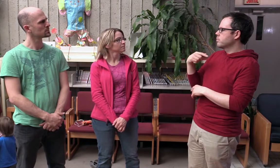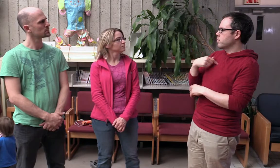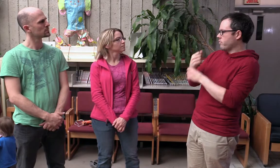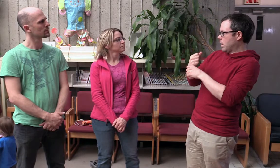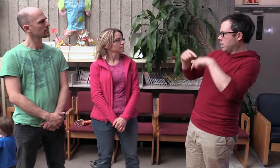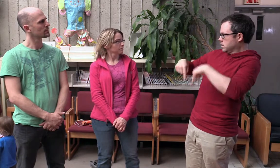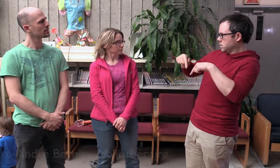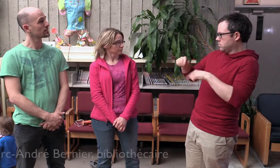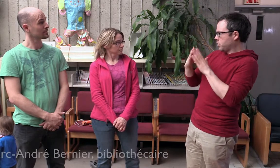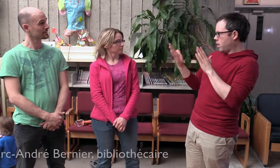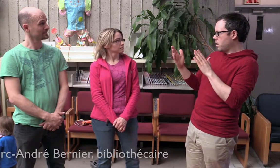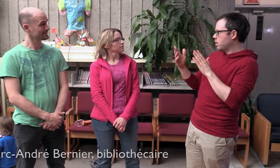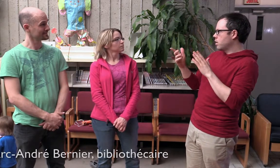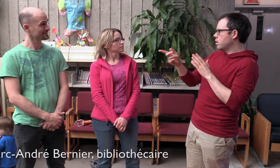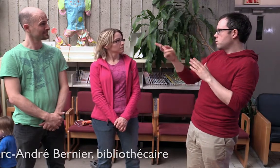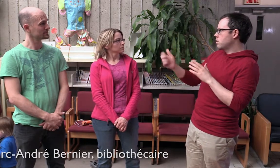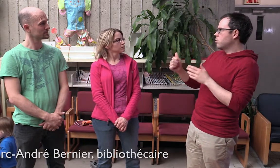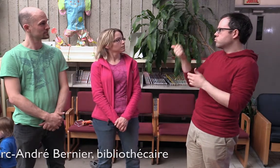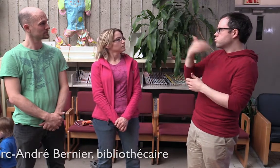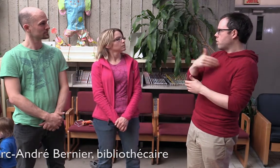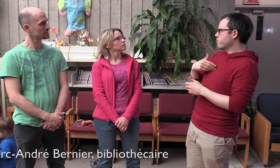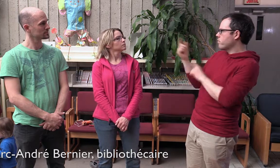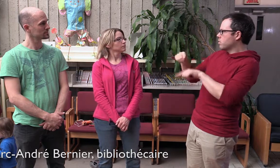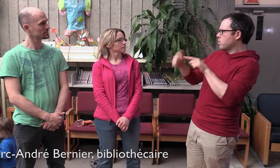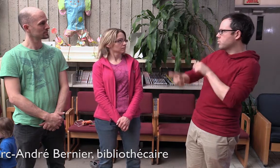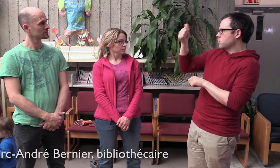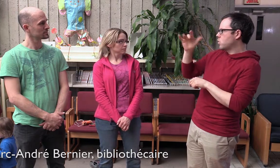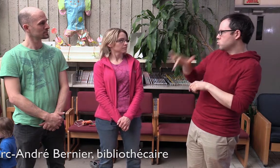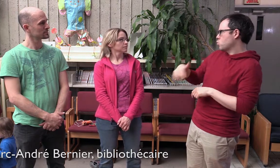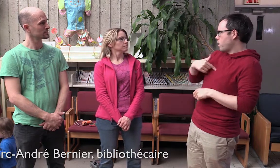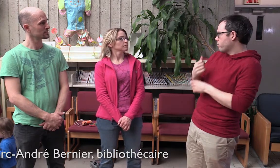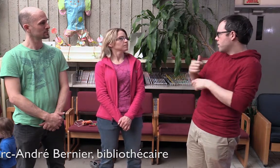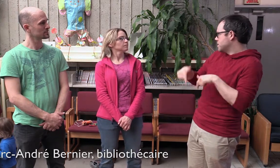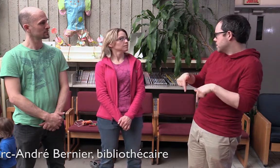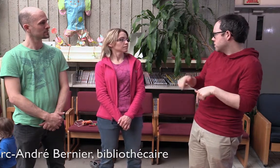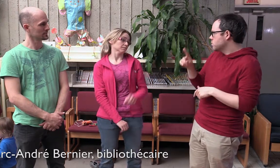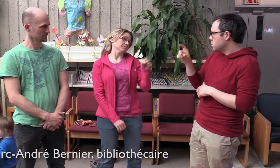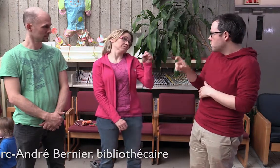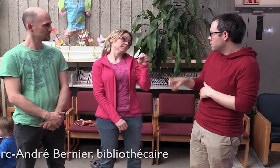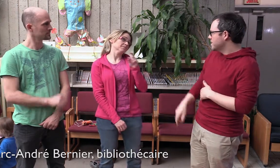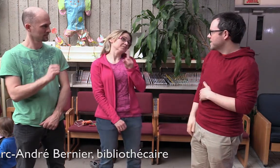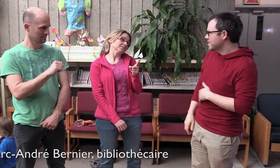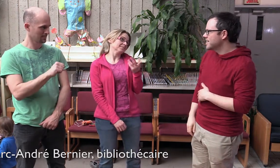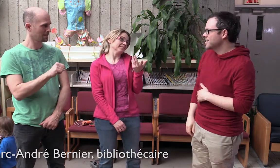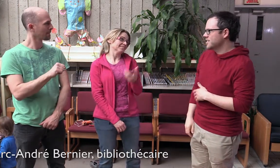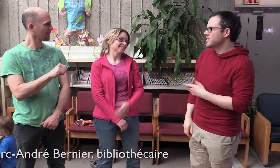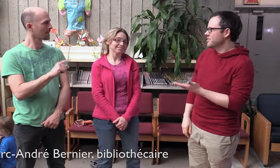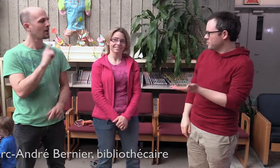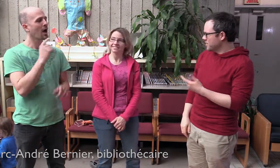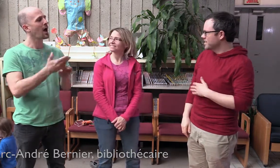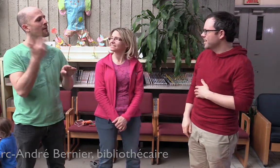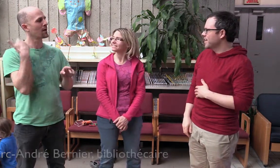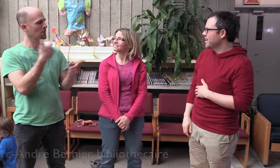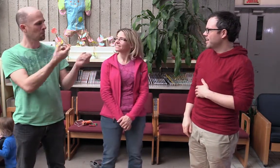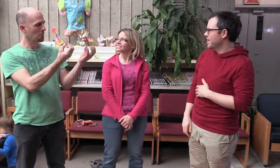Alors, moi, depuis que je travaille ici comme bibliothèque, est-ce que vous croyez que ma présence a influencé le fait qu'il y des services?